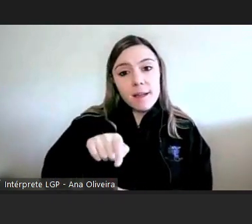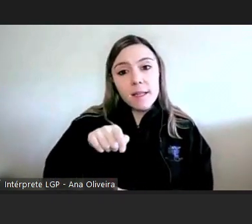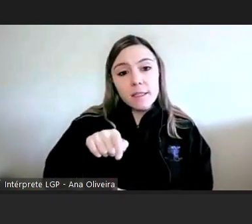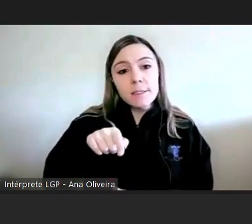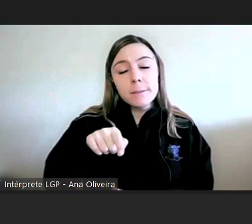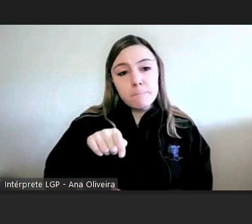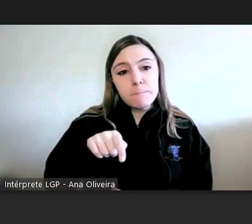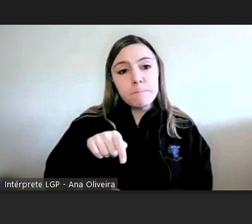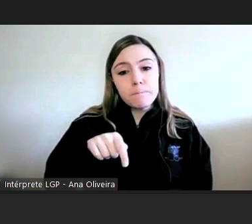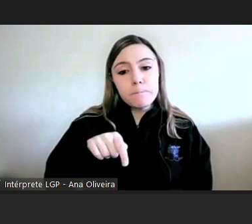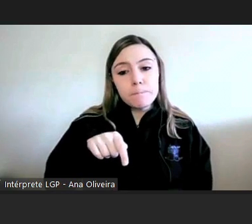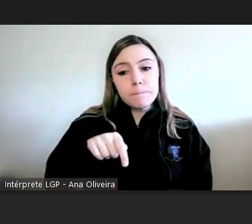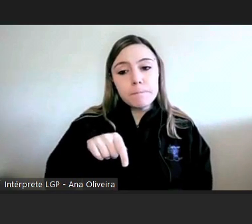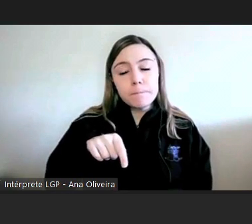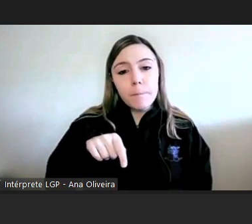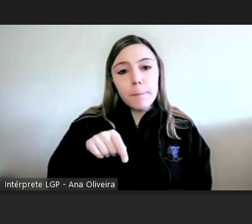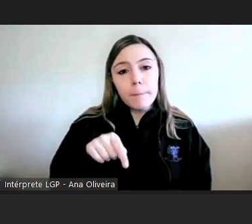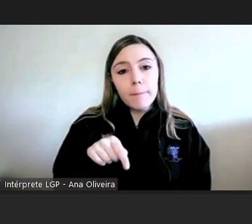muito